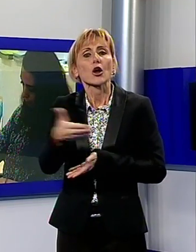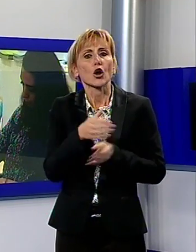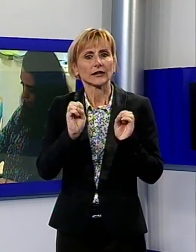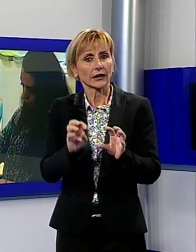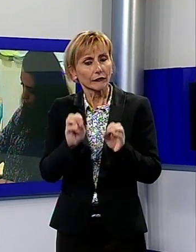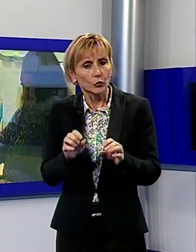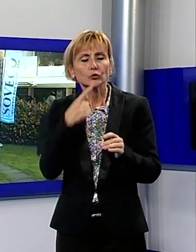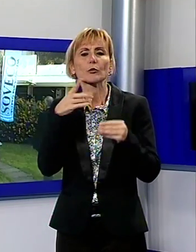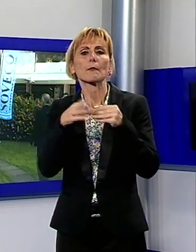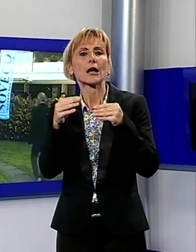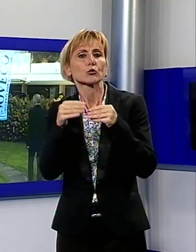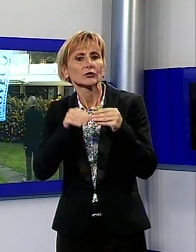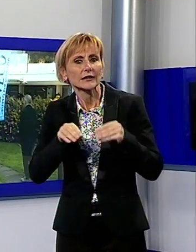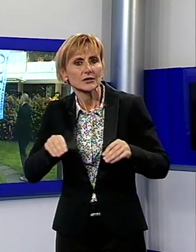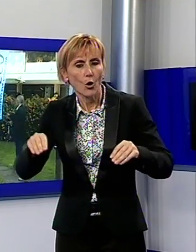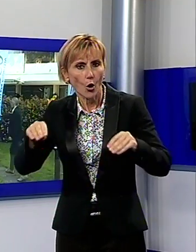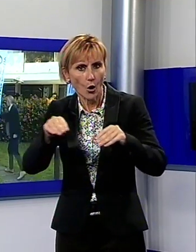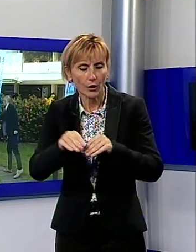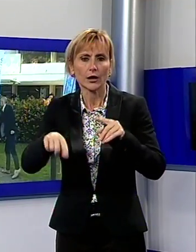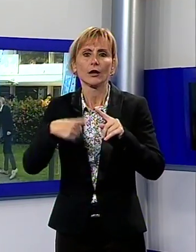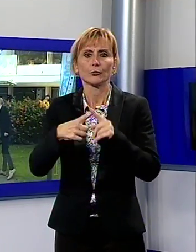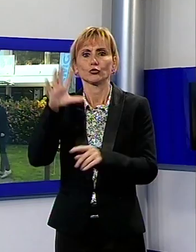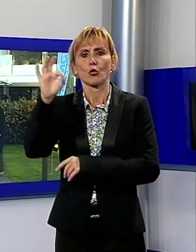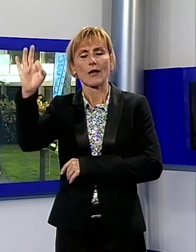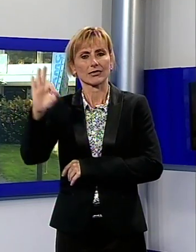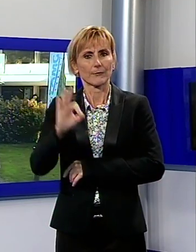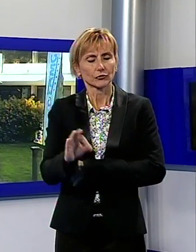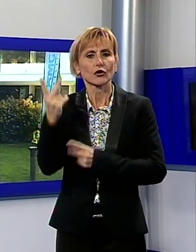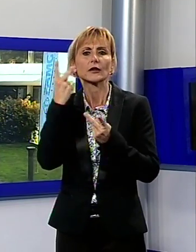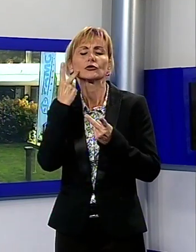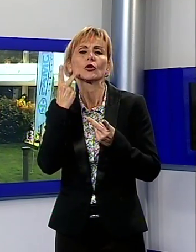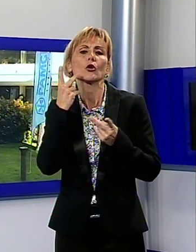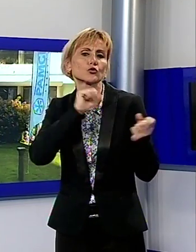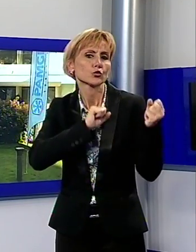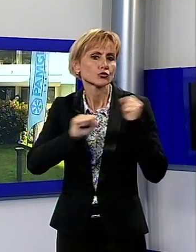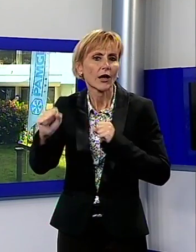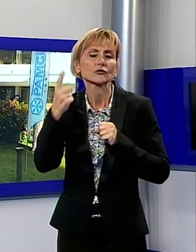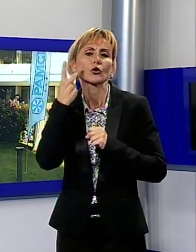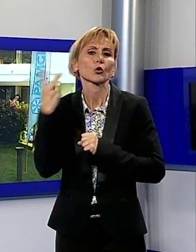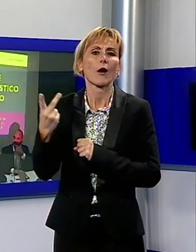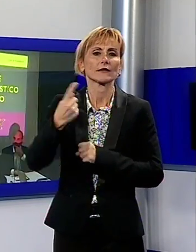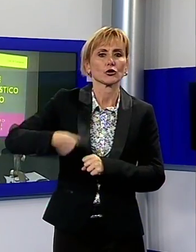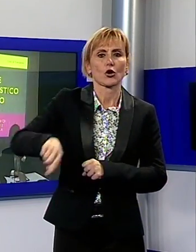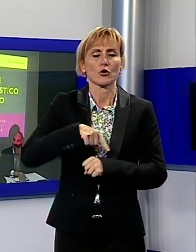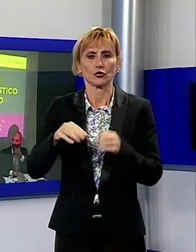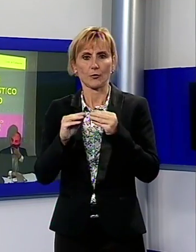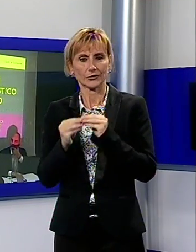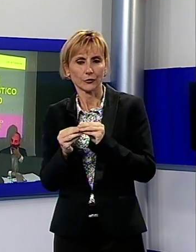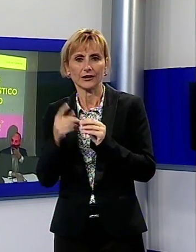luoghi. C'è poi un 50% di successo del sistema turistico, che invece dipende dai nostri operatori, cioè dai sorrisi e dagli occhi di